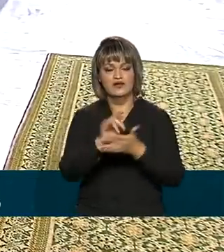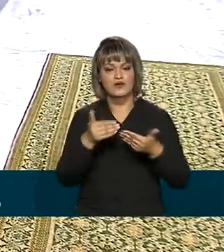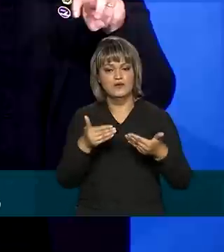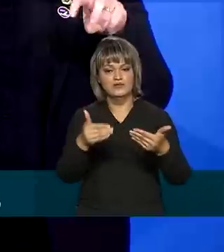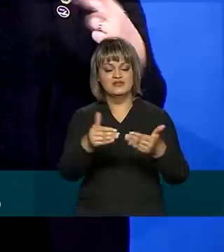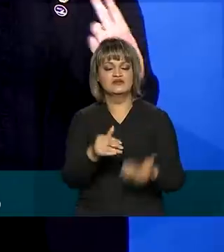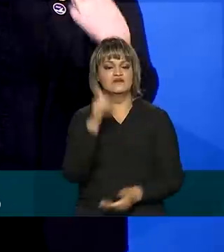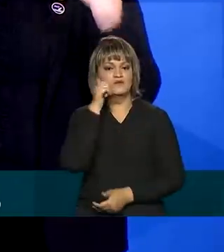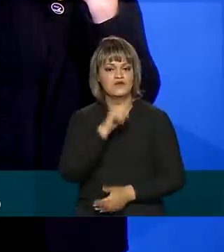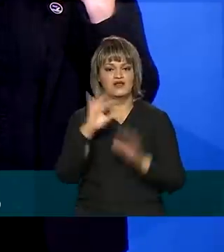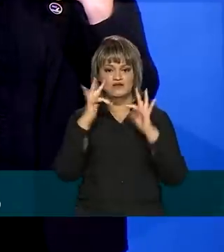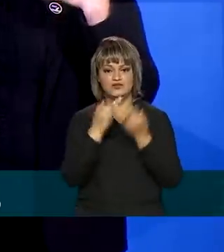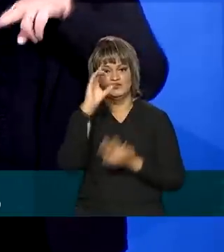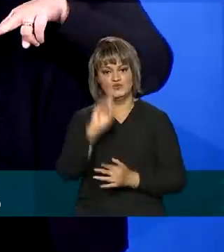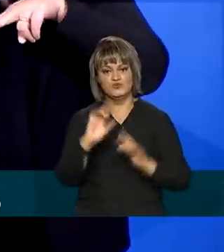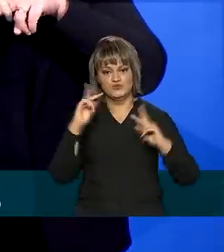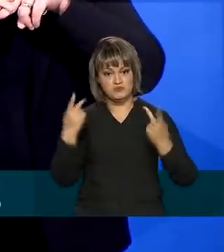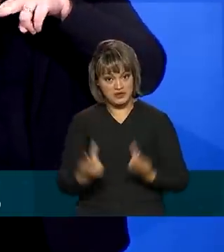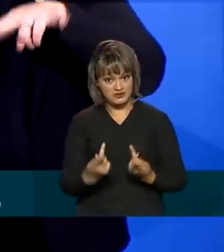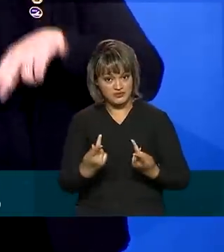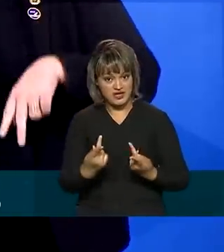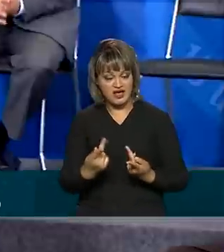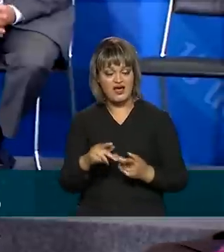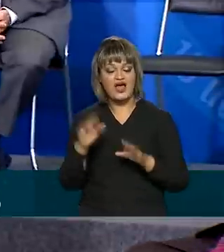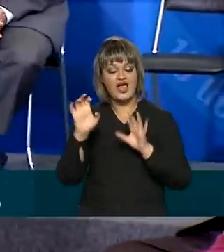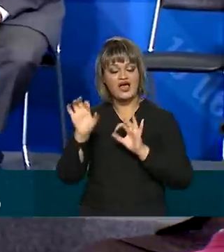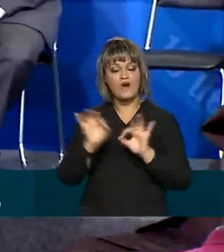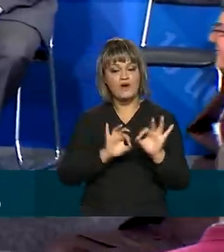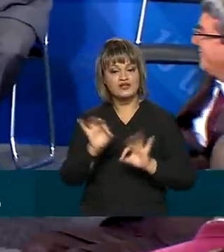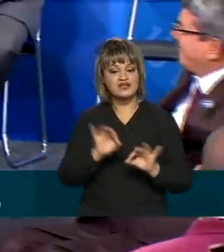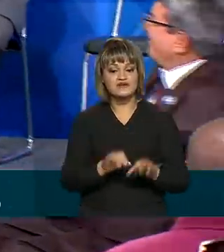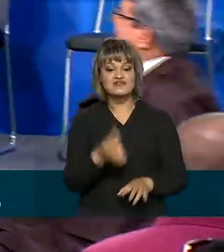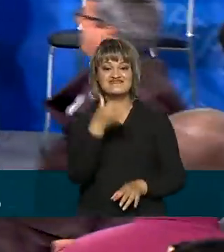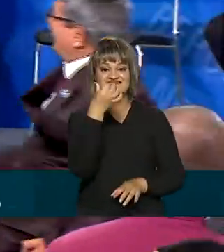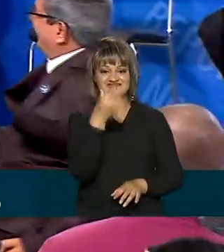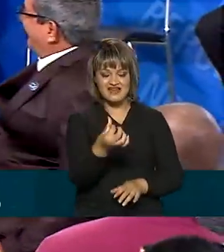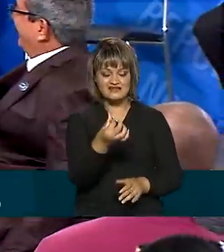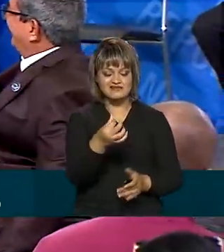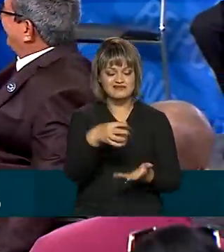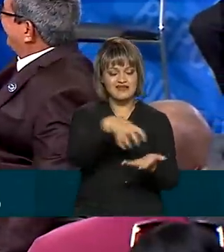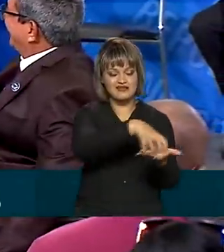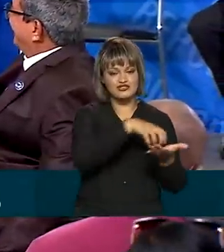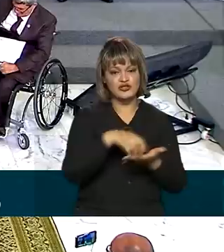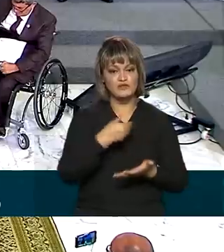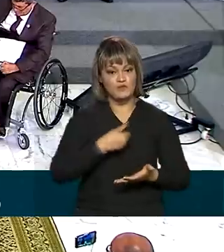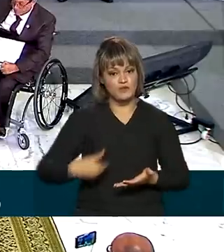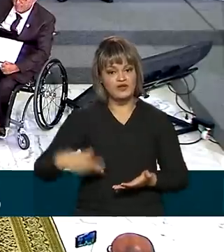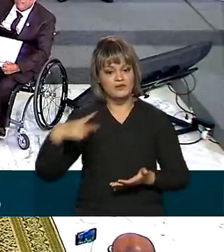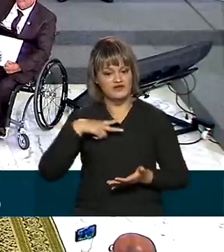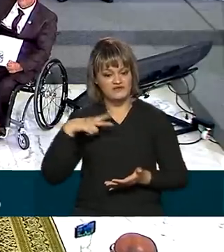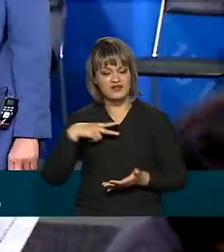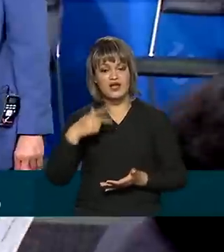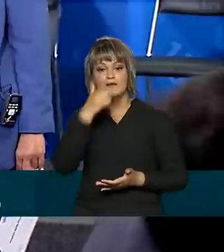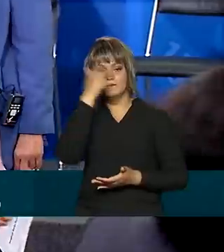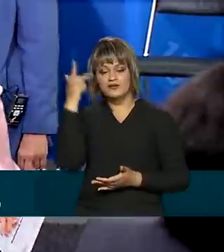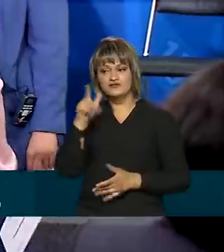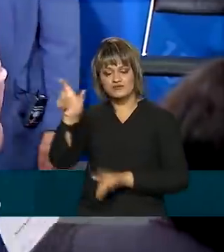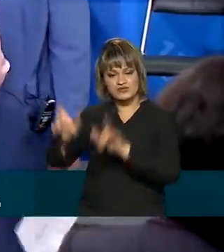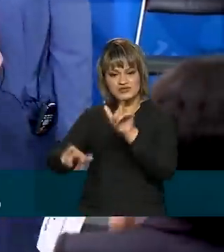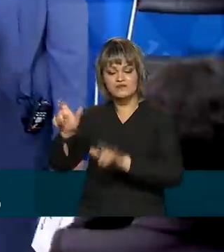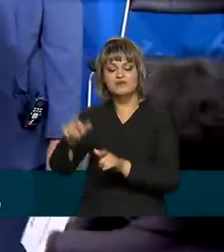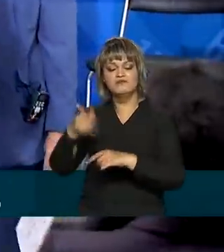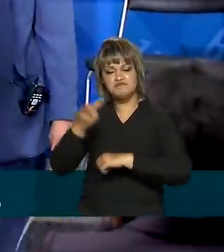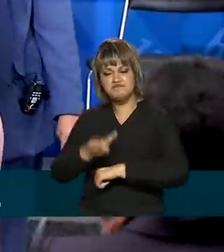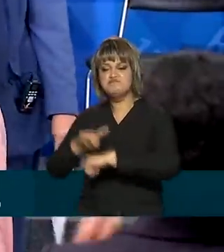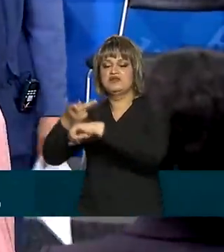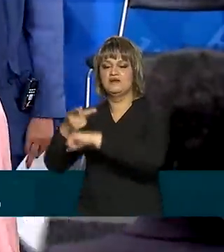da Mulher, Família e dos Direitos Humanos, seis entidades públicas e privadas e pessoas físicas foram